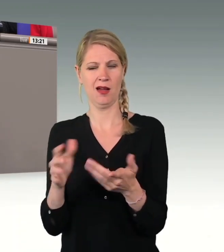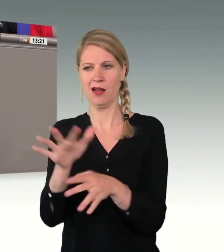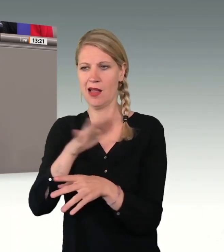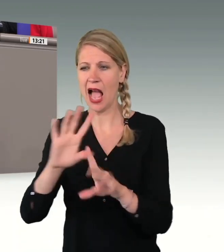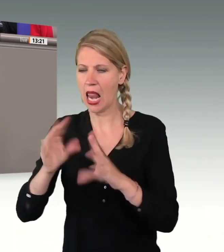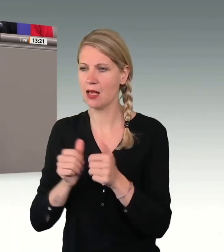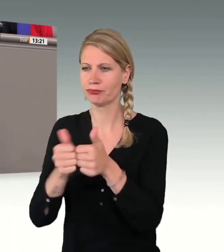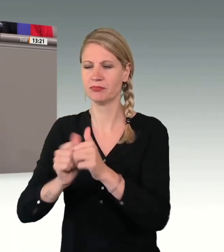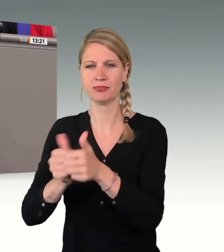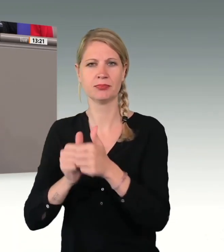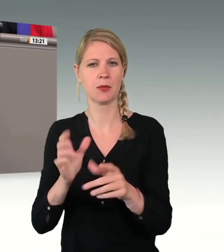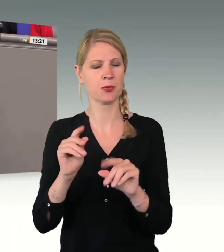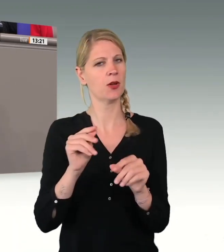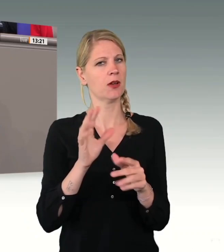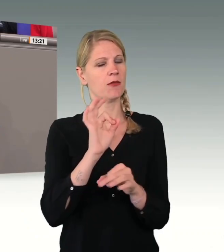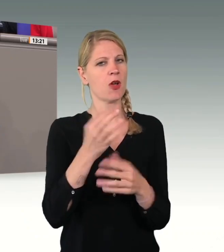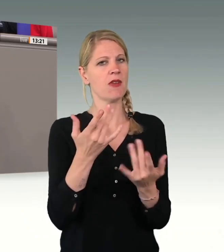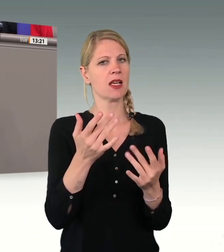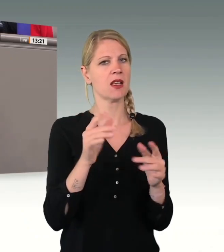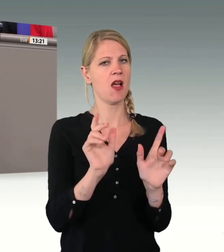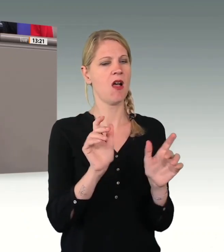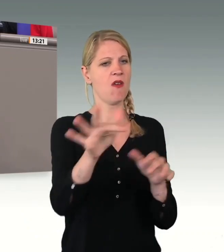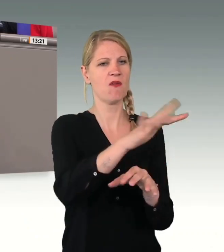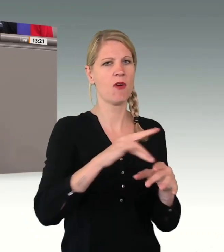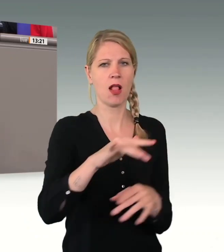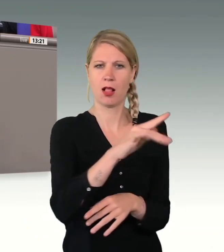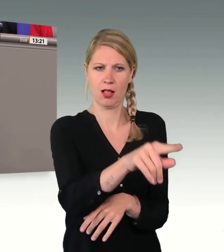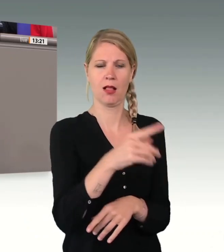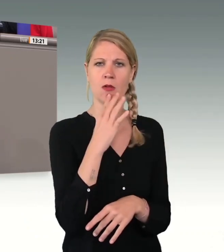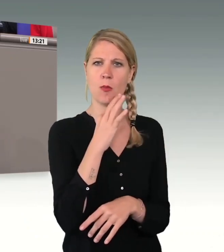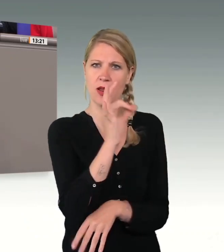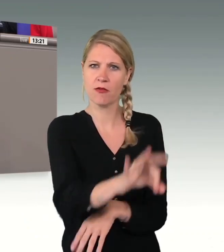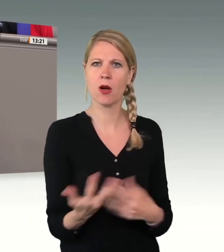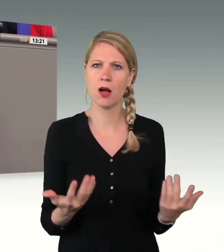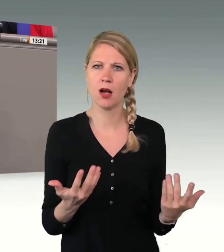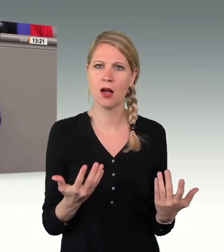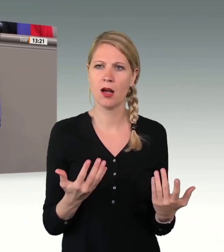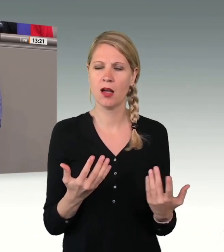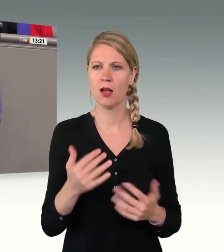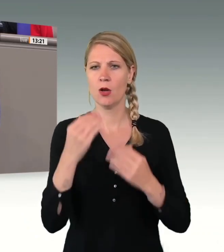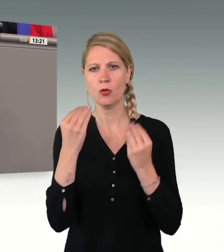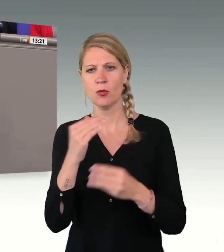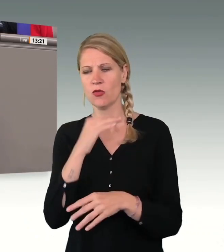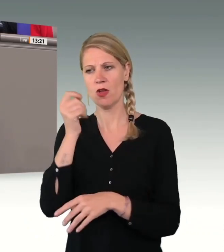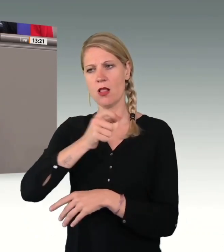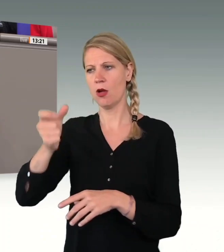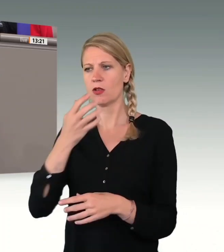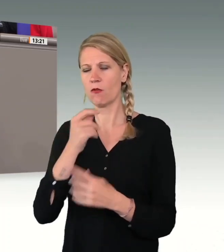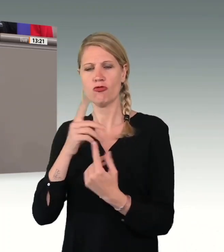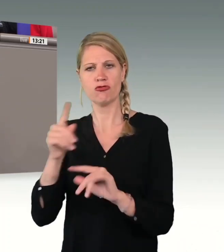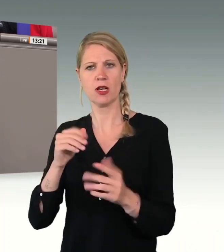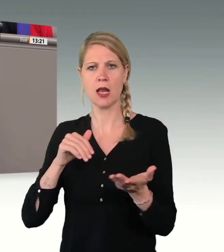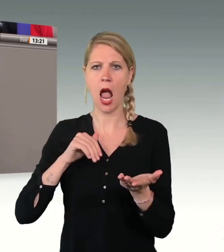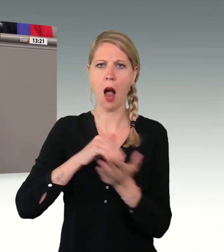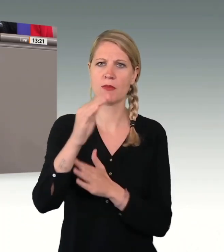dieses Landes. Weite Teile dieser Bevölkerung haben überhaupt nicht den Wunsch, dass wir einen Abschiebungsmaximalismus erleben, sondern